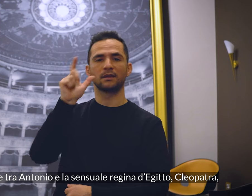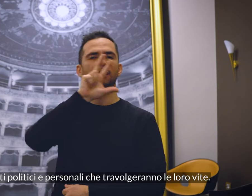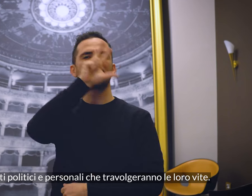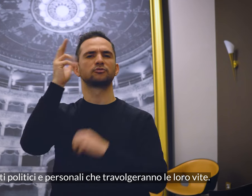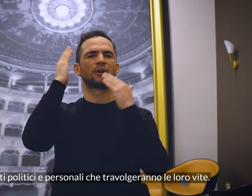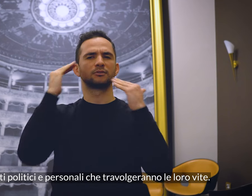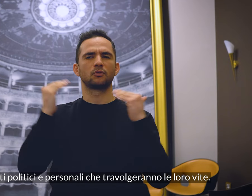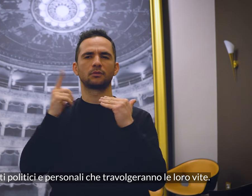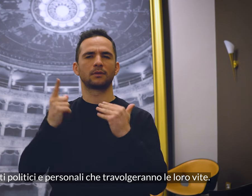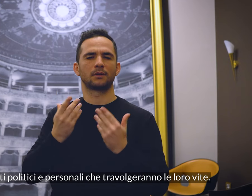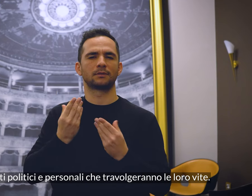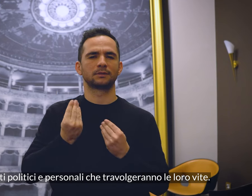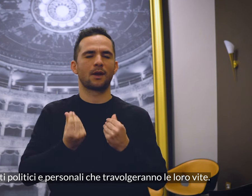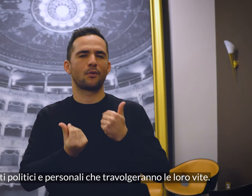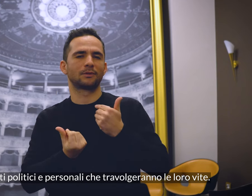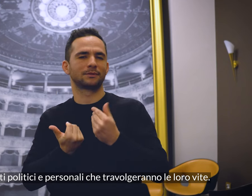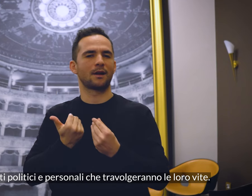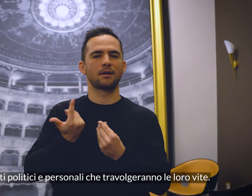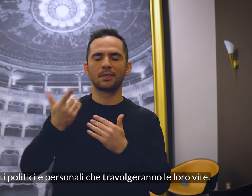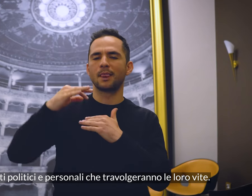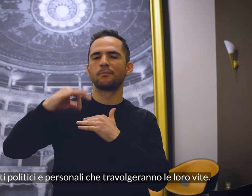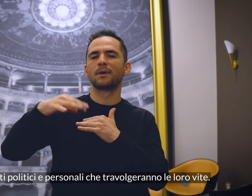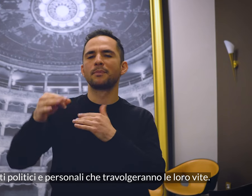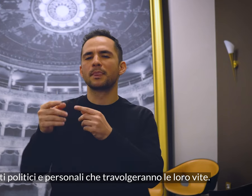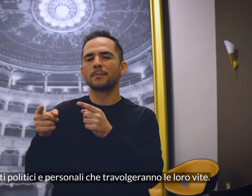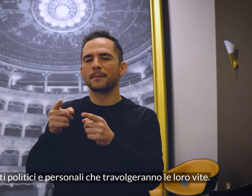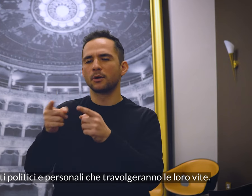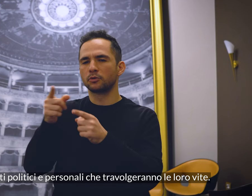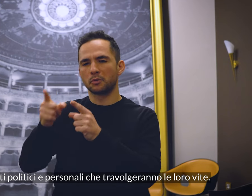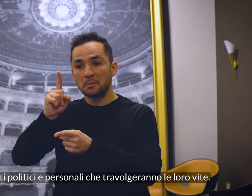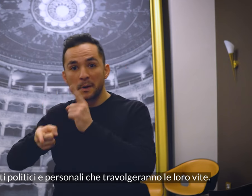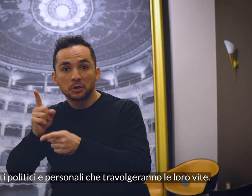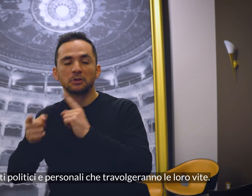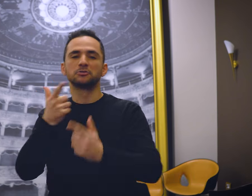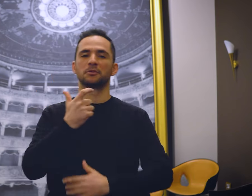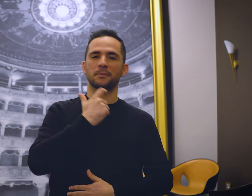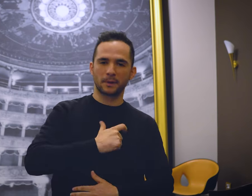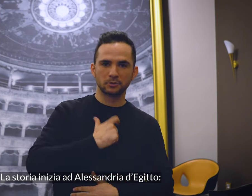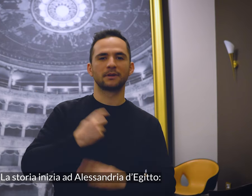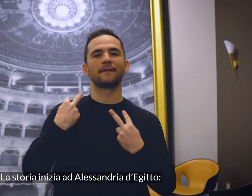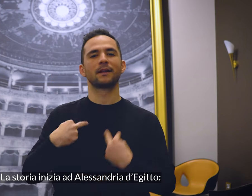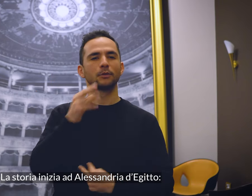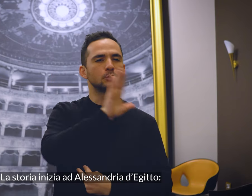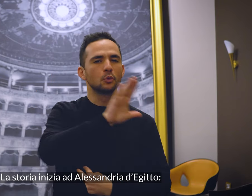e sugli eventi politici e personali che travolgeranno le loro vite. La storia